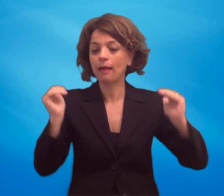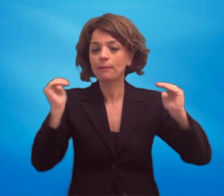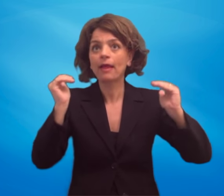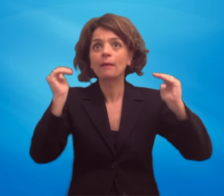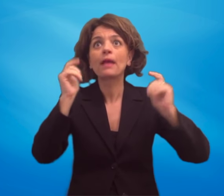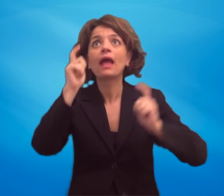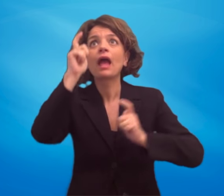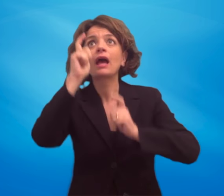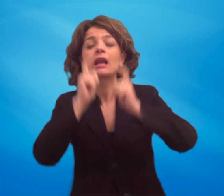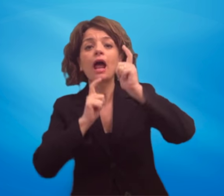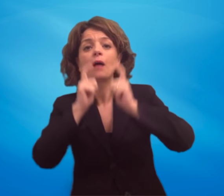la normativa riguardo.